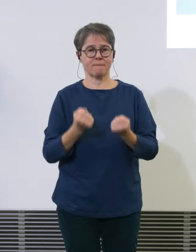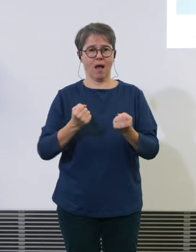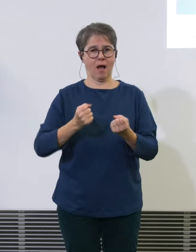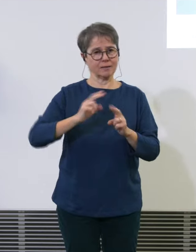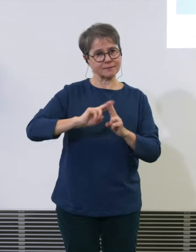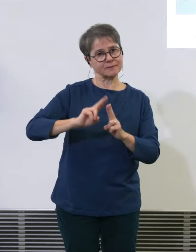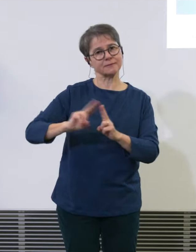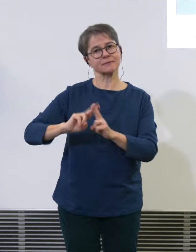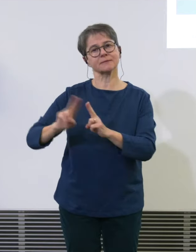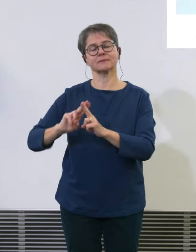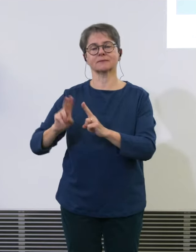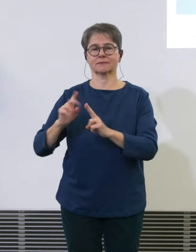meistern die tagtäglich sieht